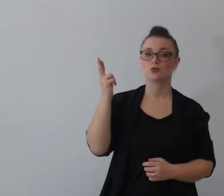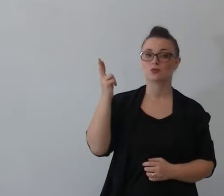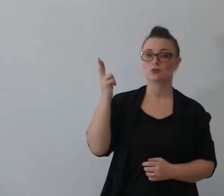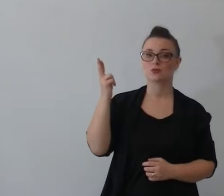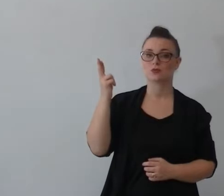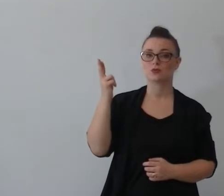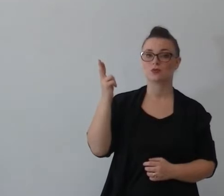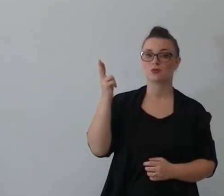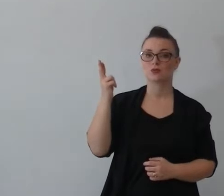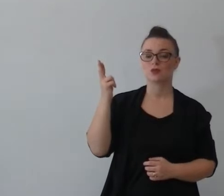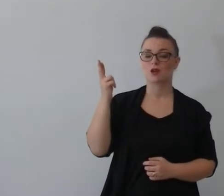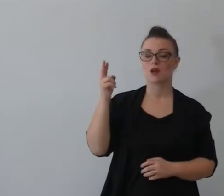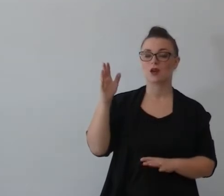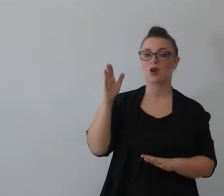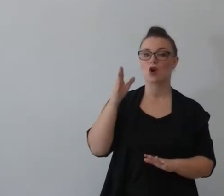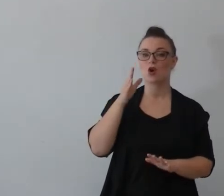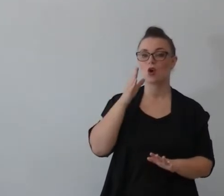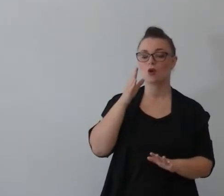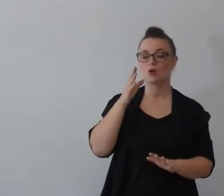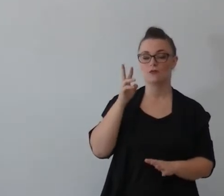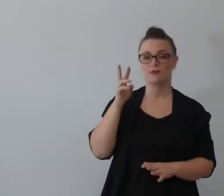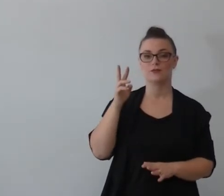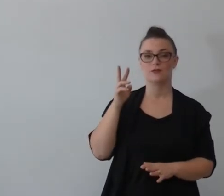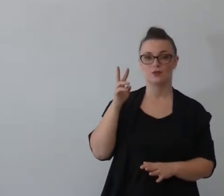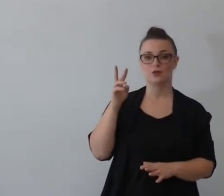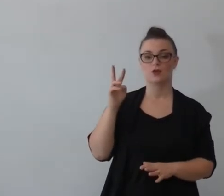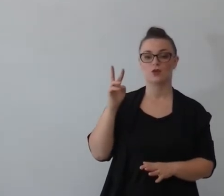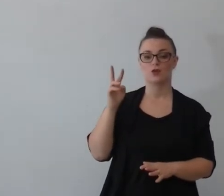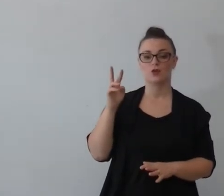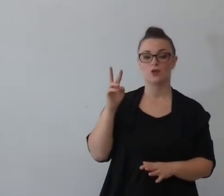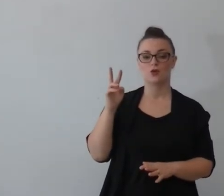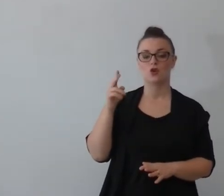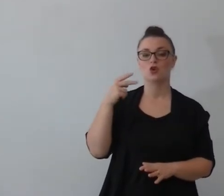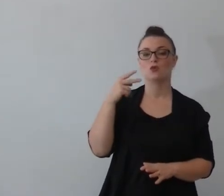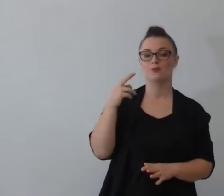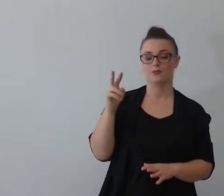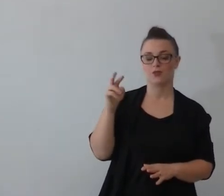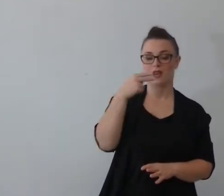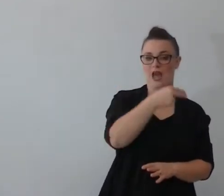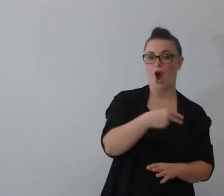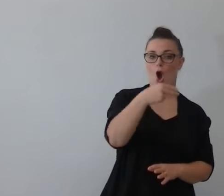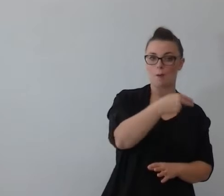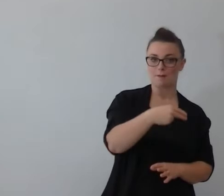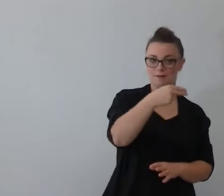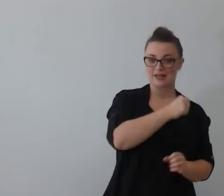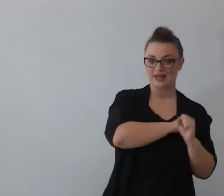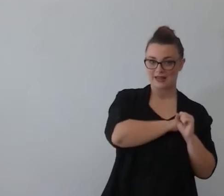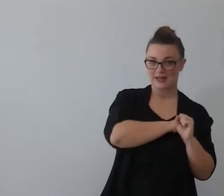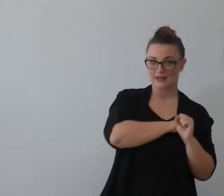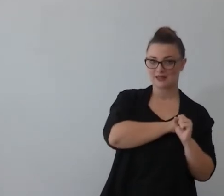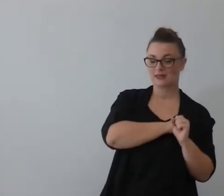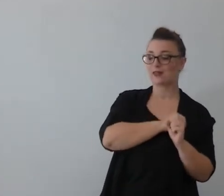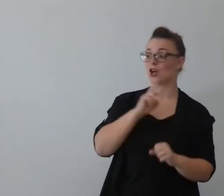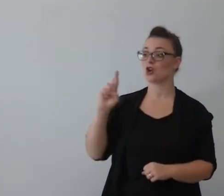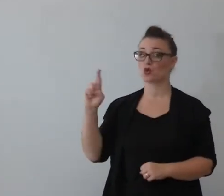consiglio saggio la Naomi credente dava un consiglio a Ruth non ti muove